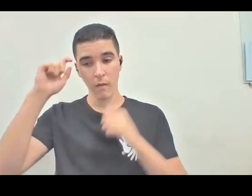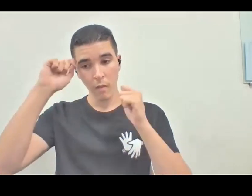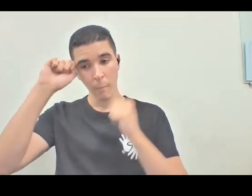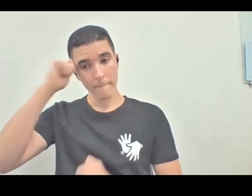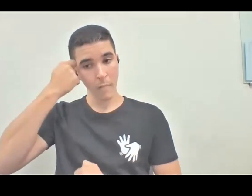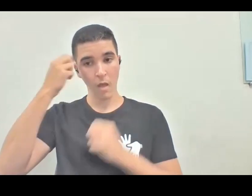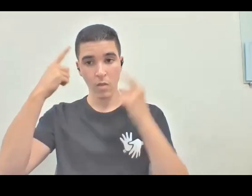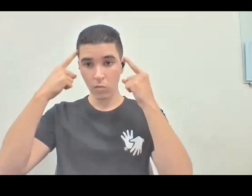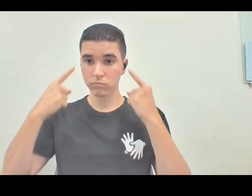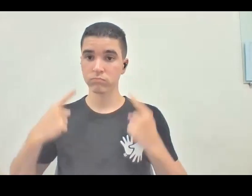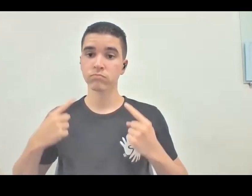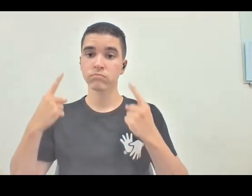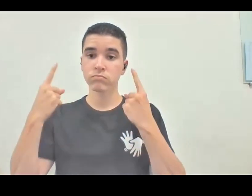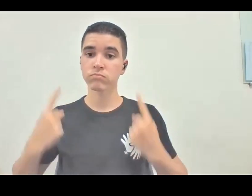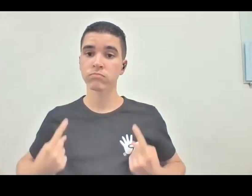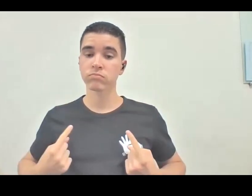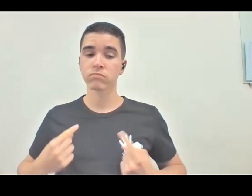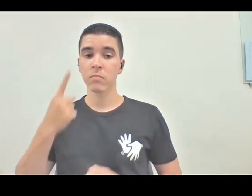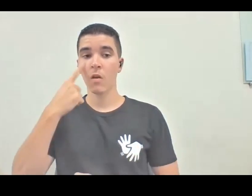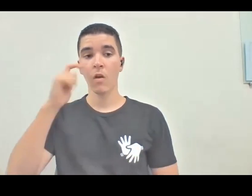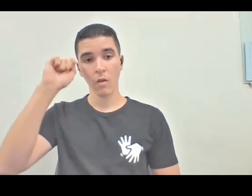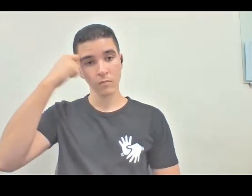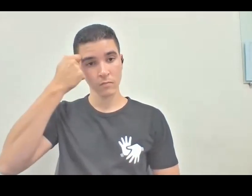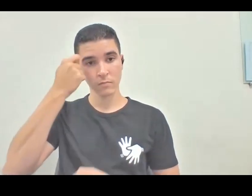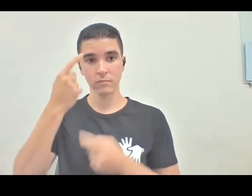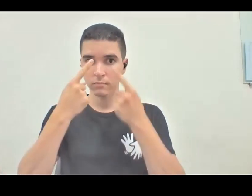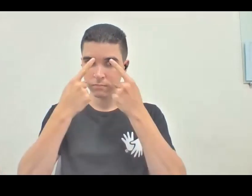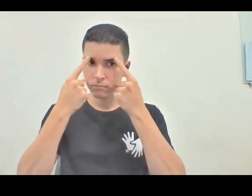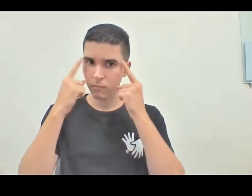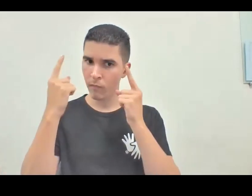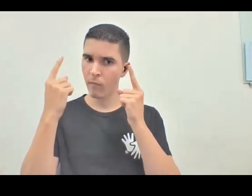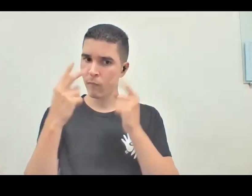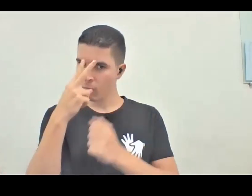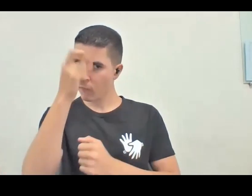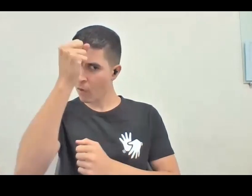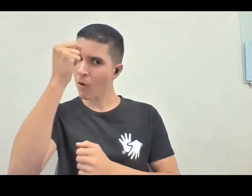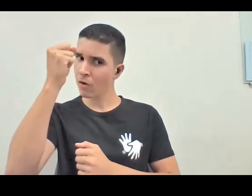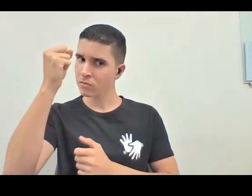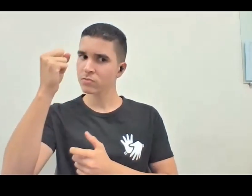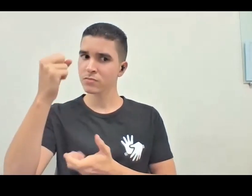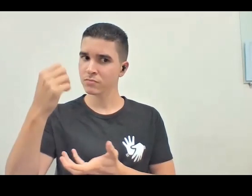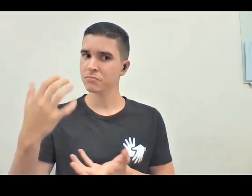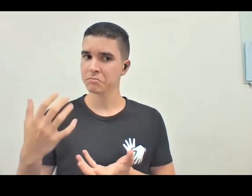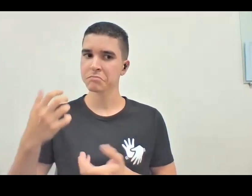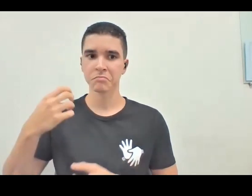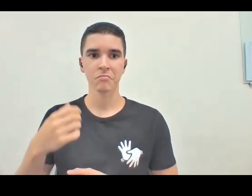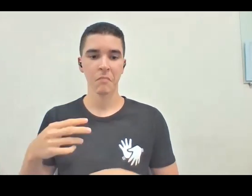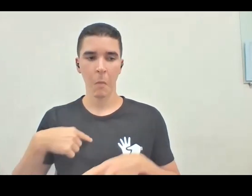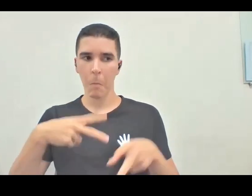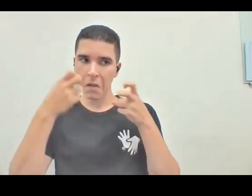ondulado, olhos pretos, sobrancelhas marcantes, eu tenho reparado isso ultimamente, me autodescrevendo,